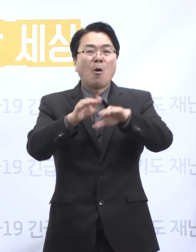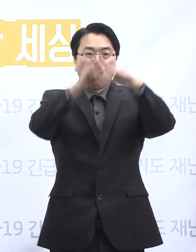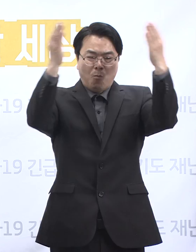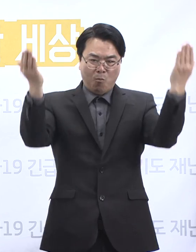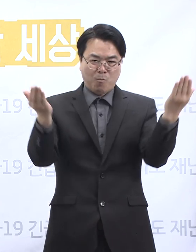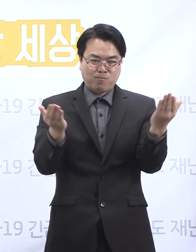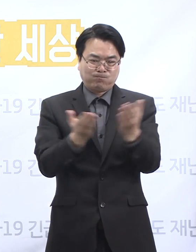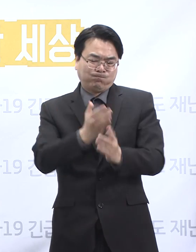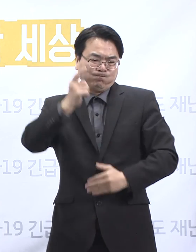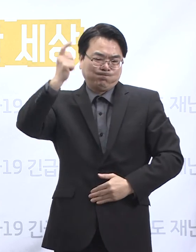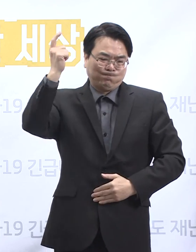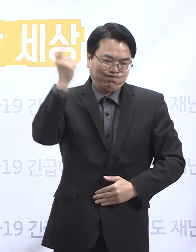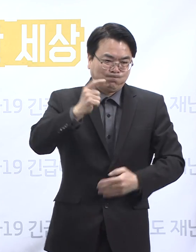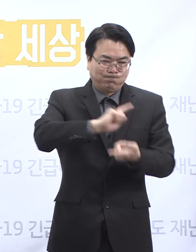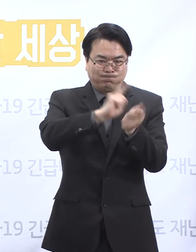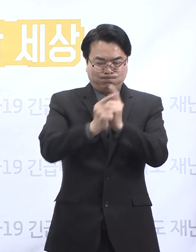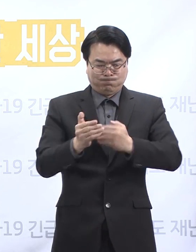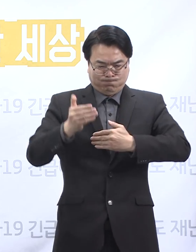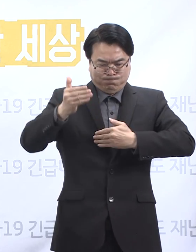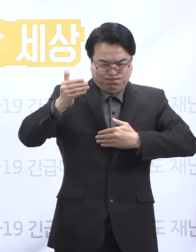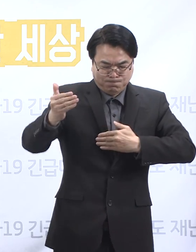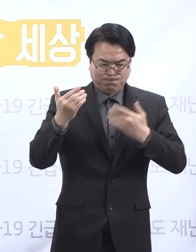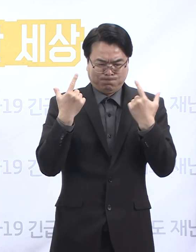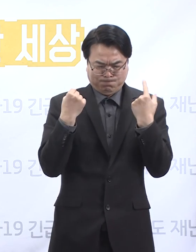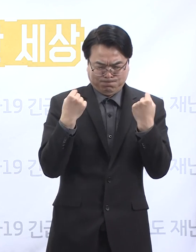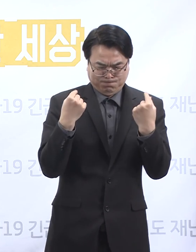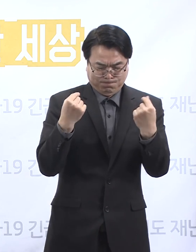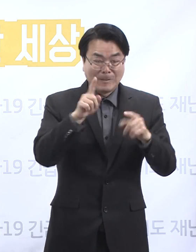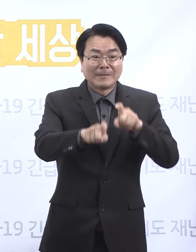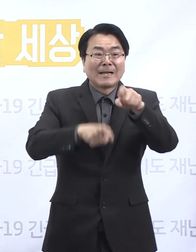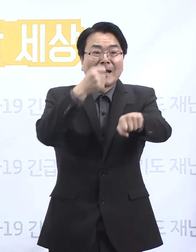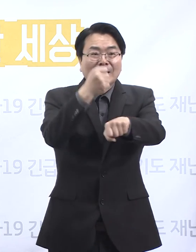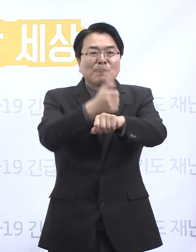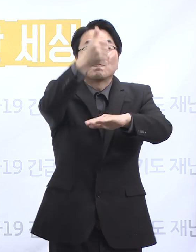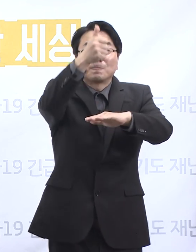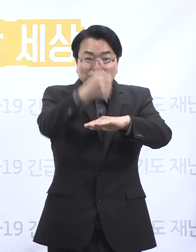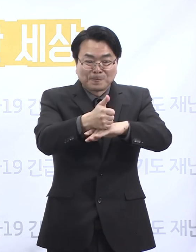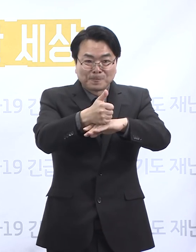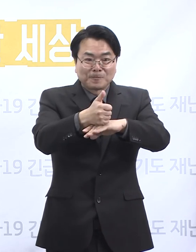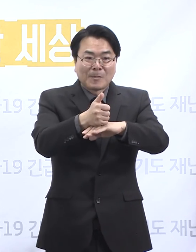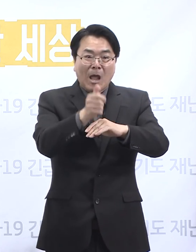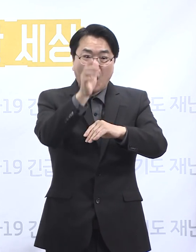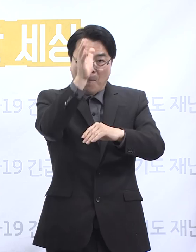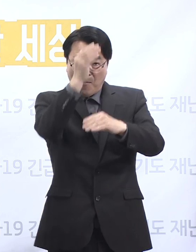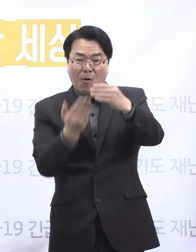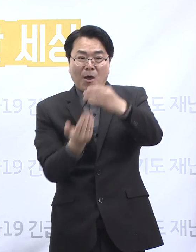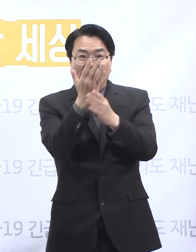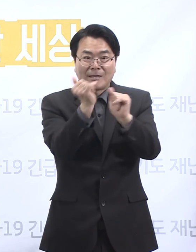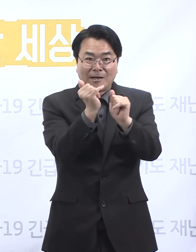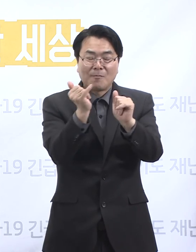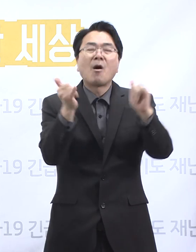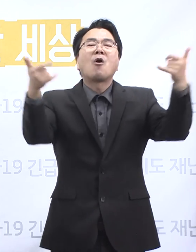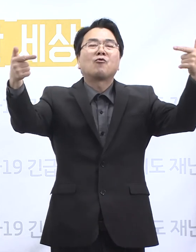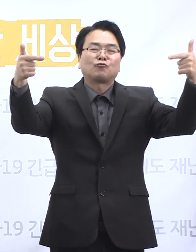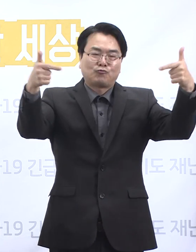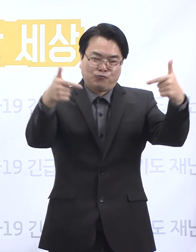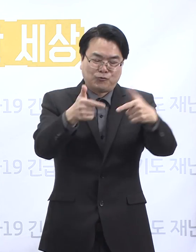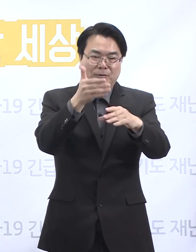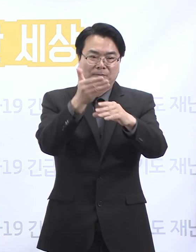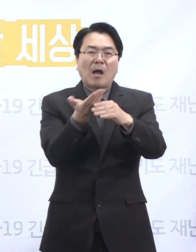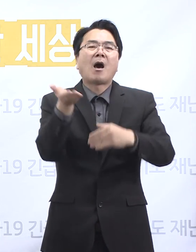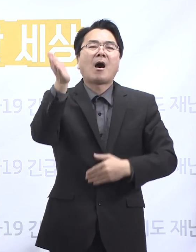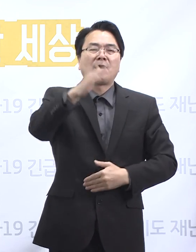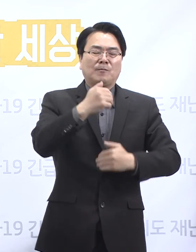강도 높은 물리적 거리 두기를 지속적으로 실천한 결과 확진자 수가 줄어들고 있습니다. 그러나 절대